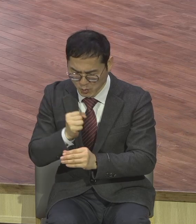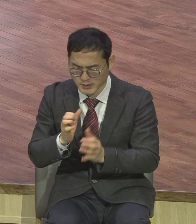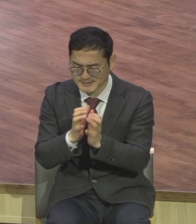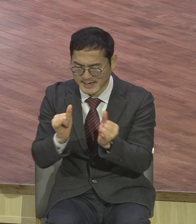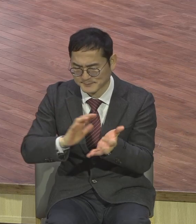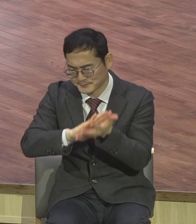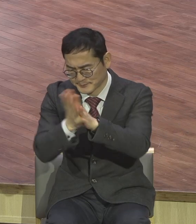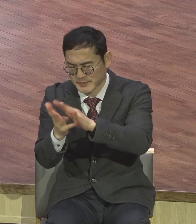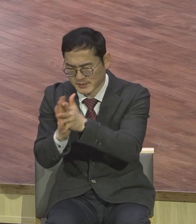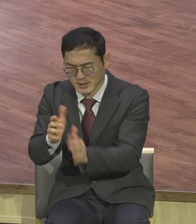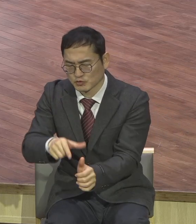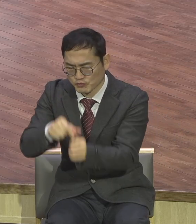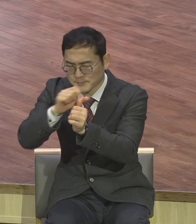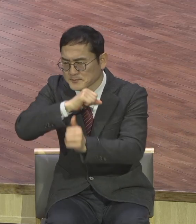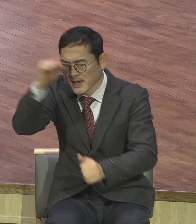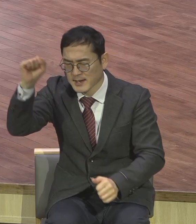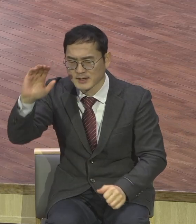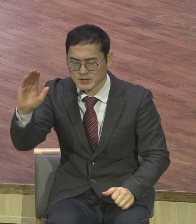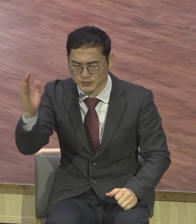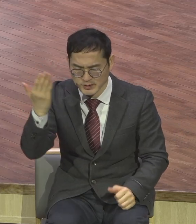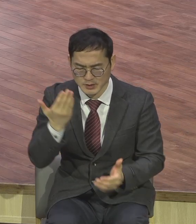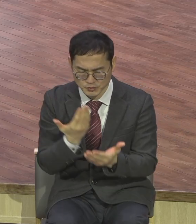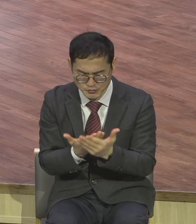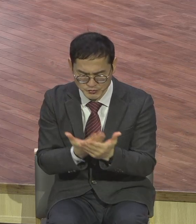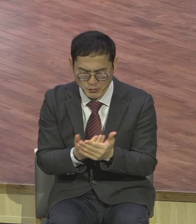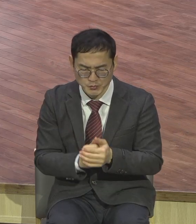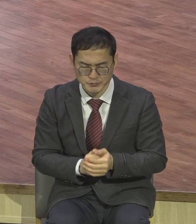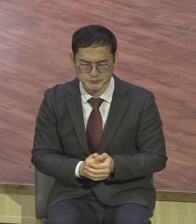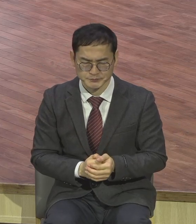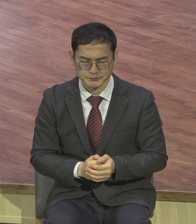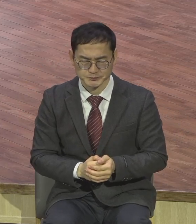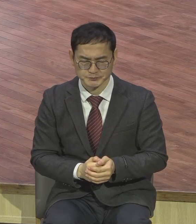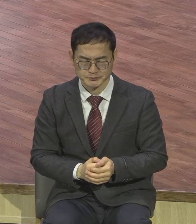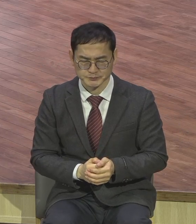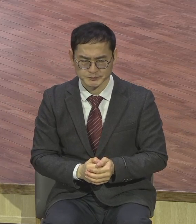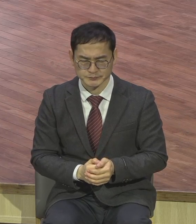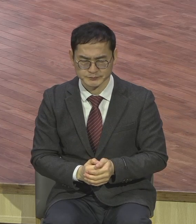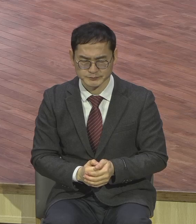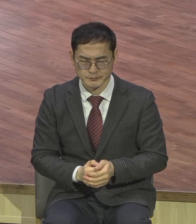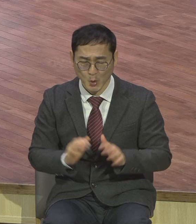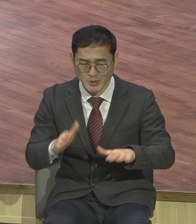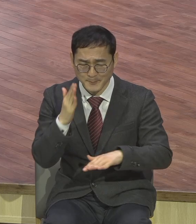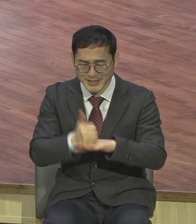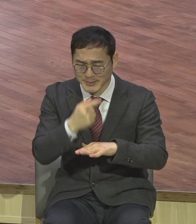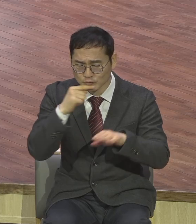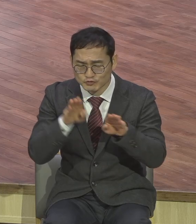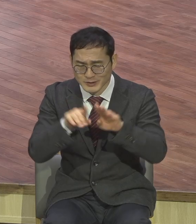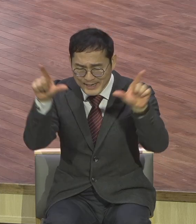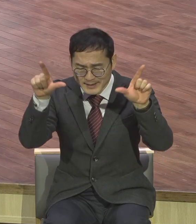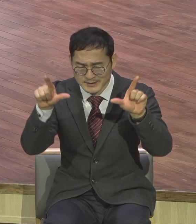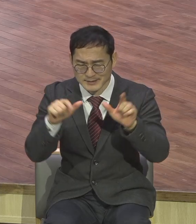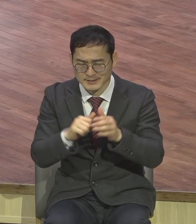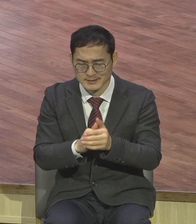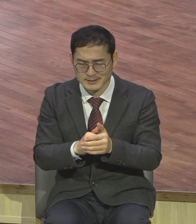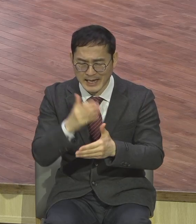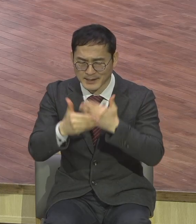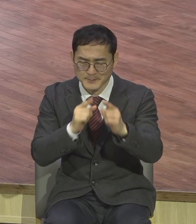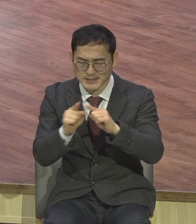제자들이 다 되게 하시고 2020년 마지막 주일날 모든 성도들이 하나님 말씀을 잘 듣고 하나님